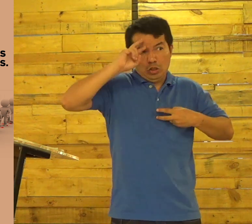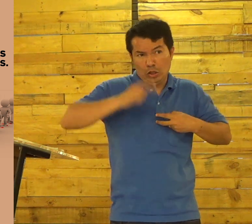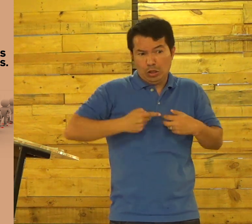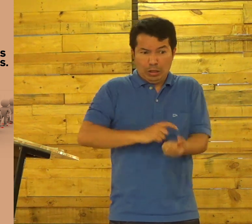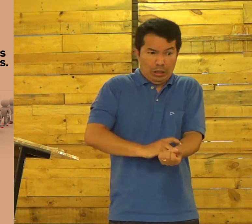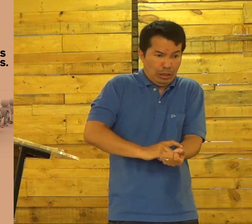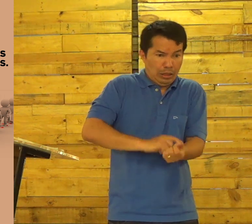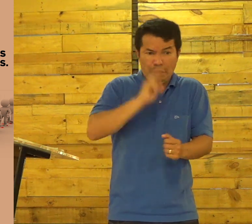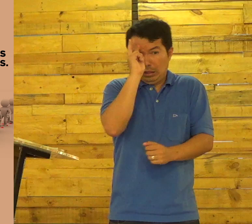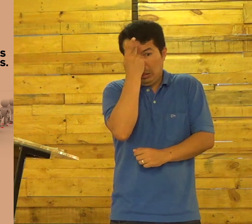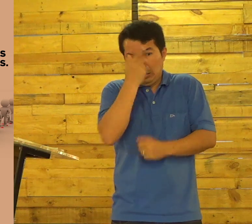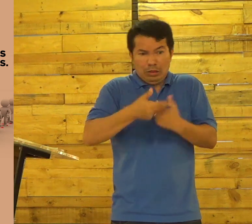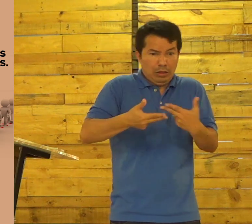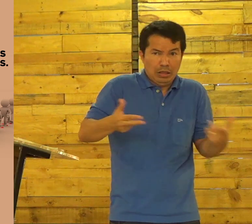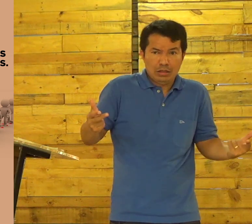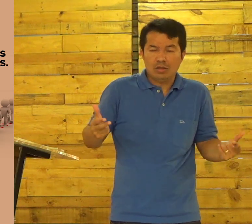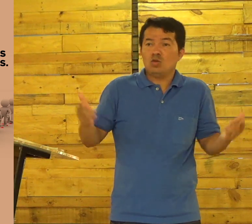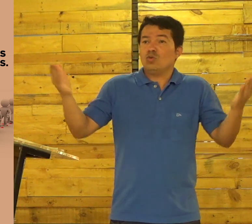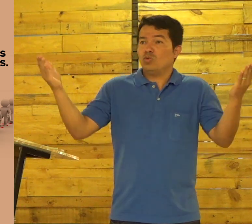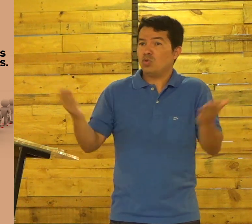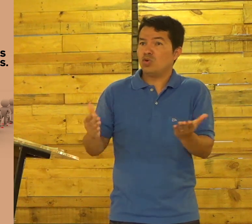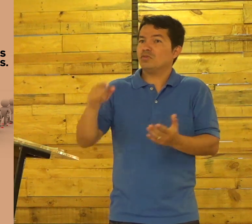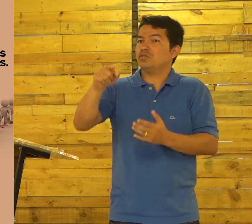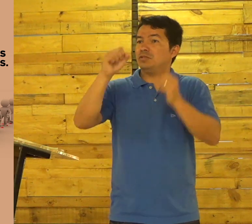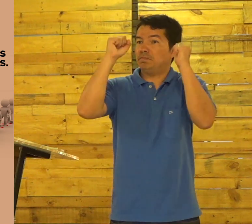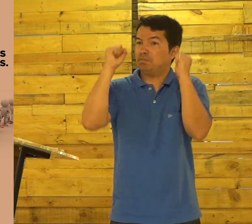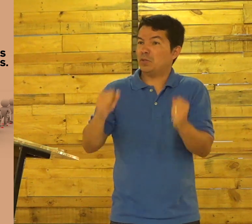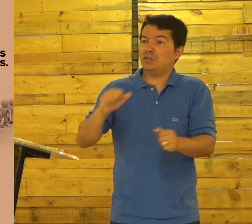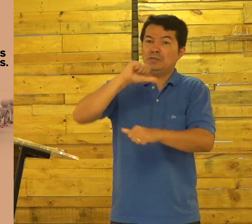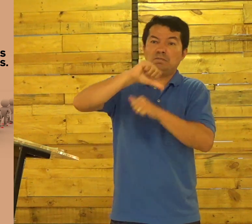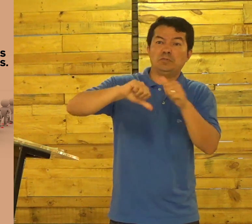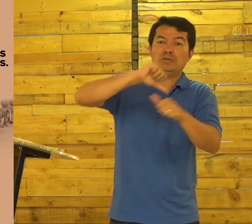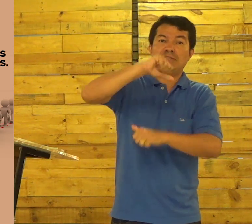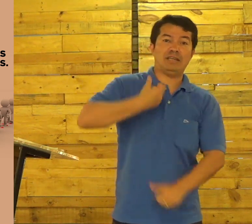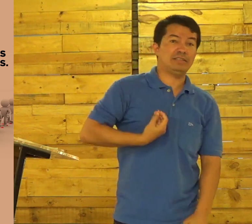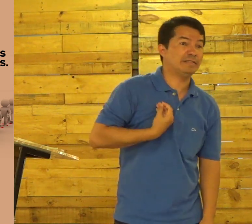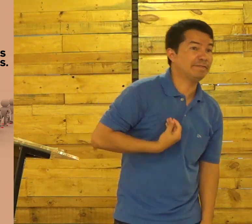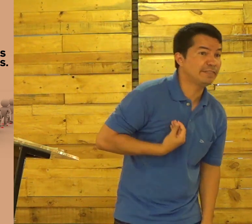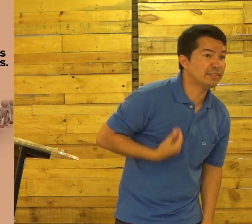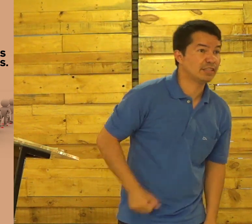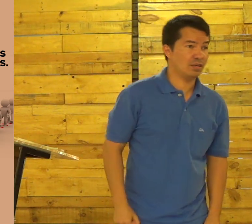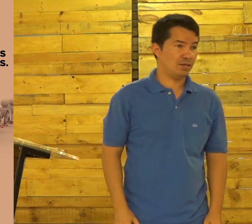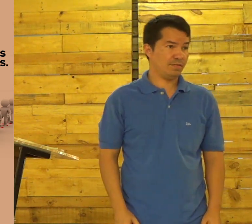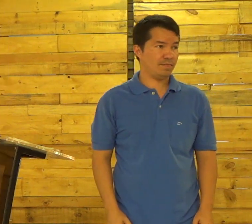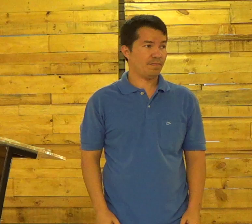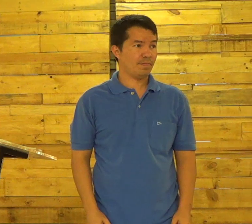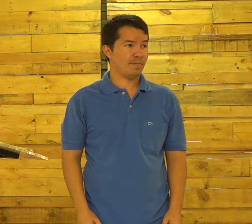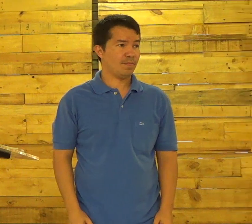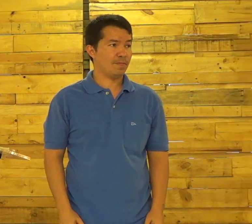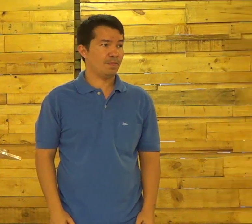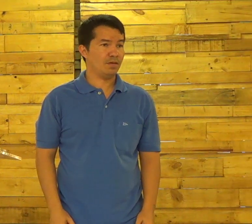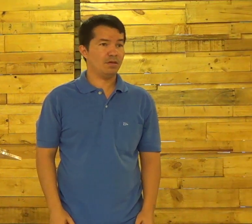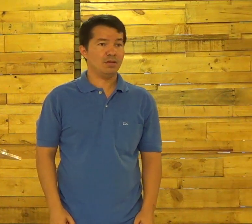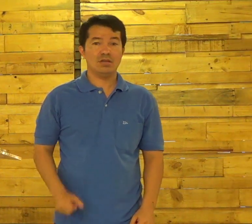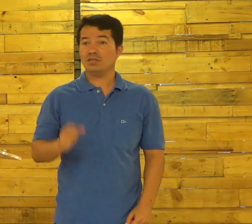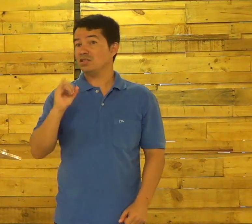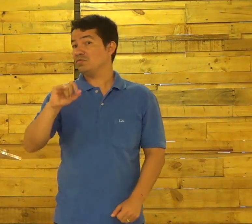Tenho pensado Só em mim Tenho vivido Coisas Que não são Legais Você Pode mudar A sua